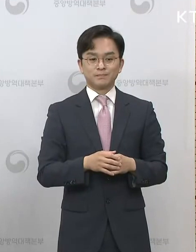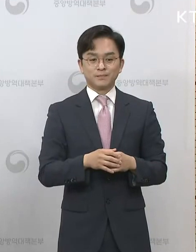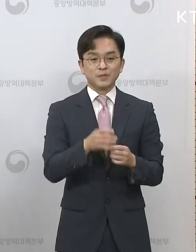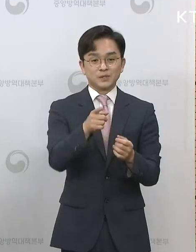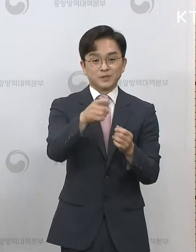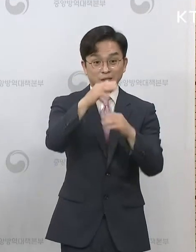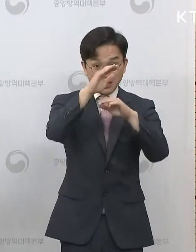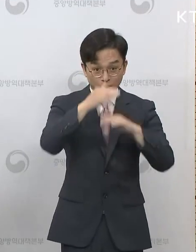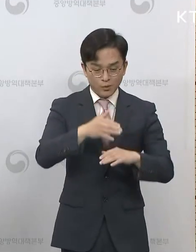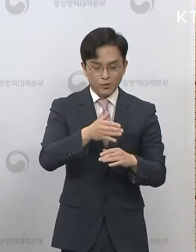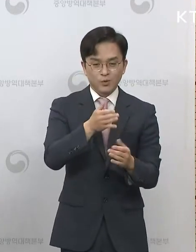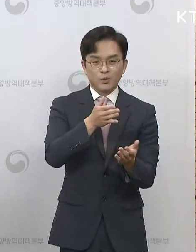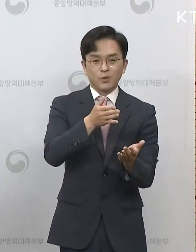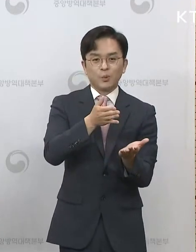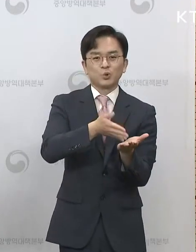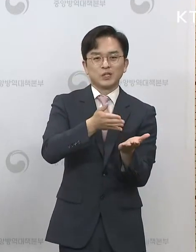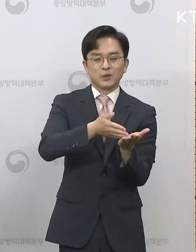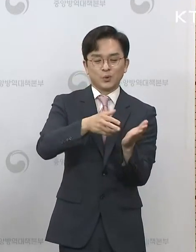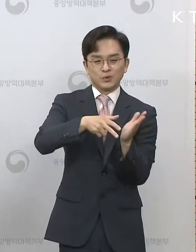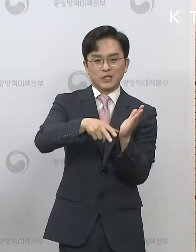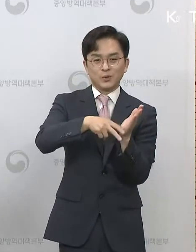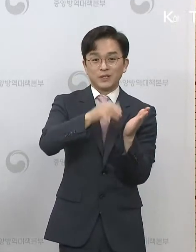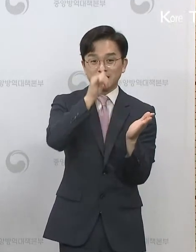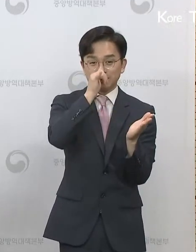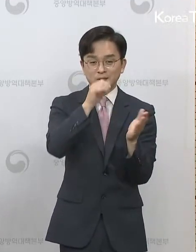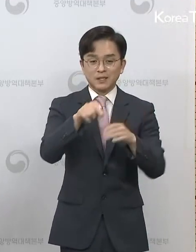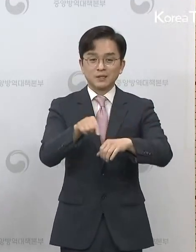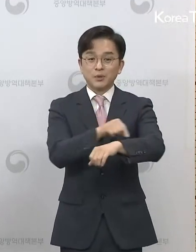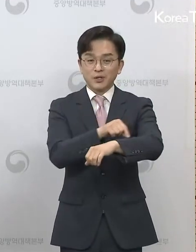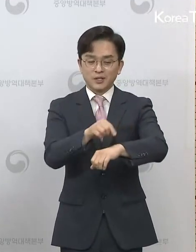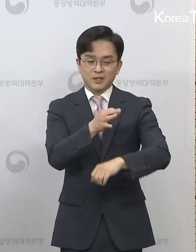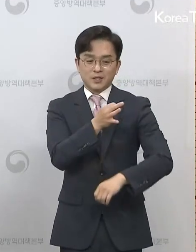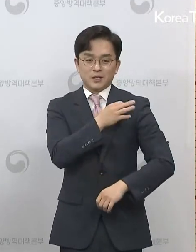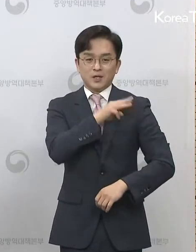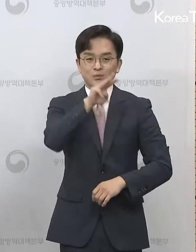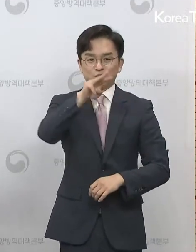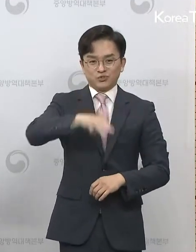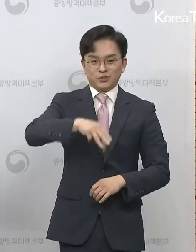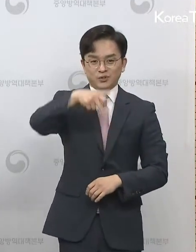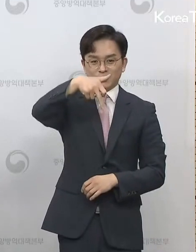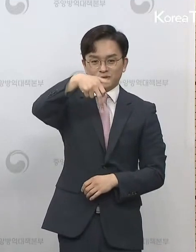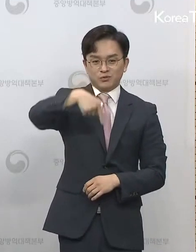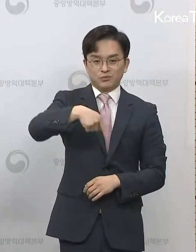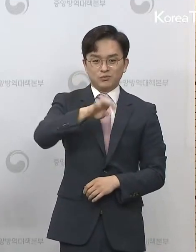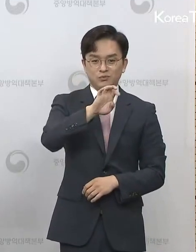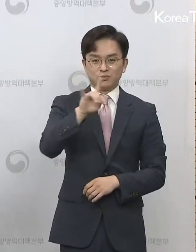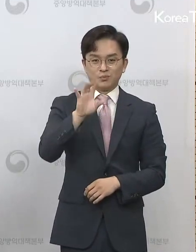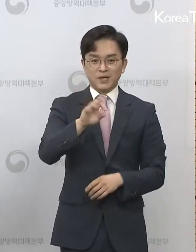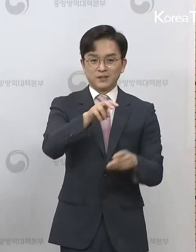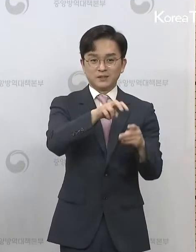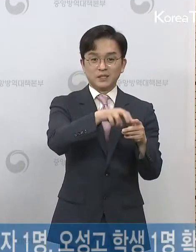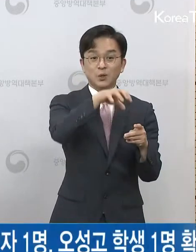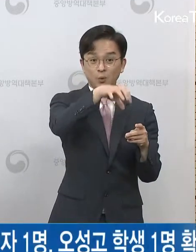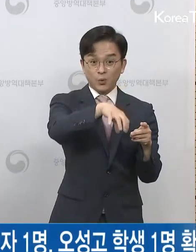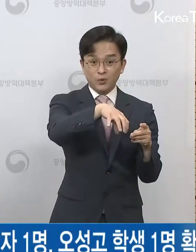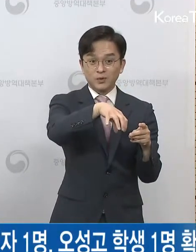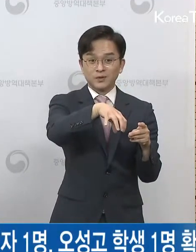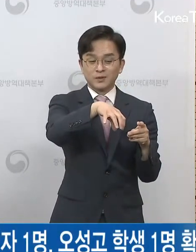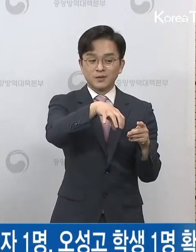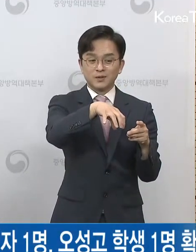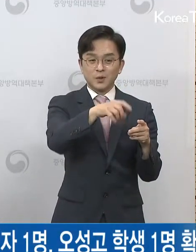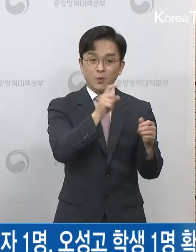참고해 주시길 바랍니다. 특히 경기도 부천시의 쿠팡 물류센터가 포함되어 있습니다.